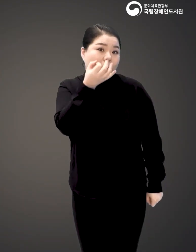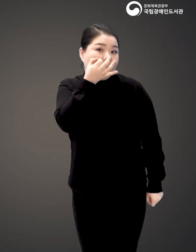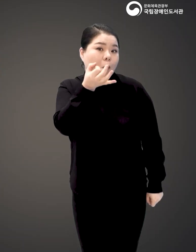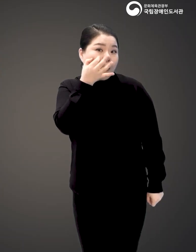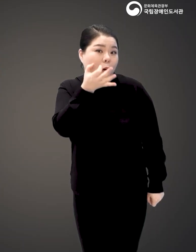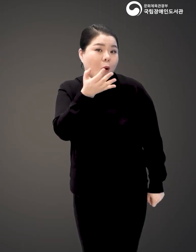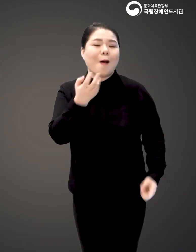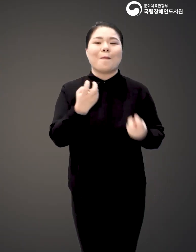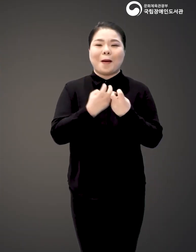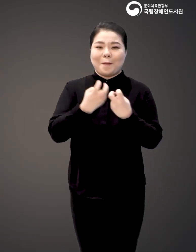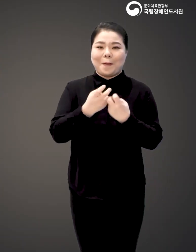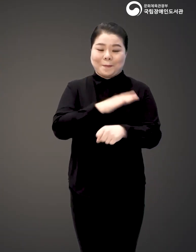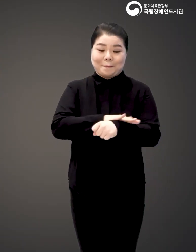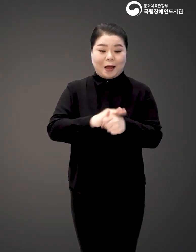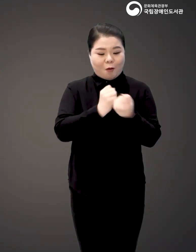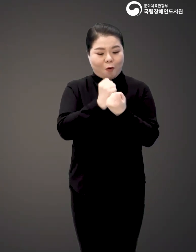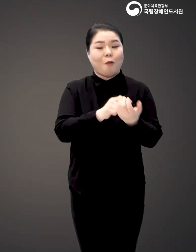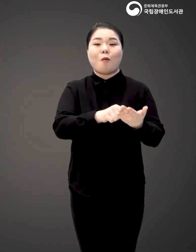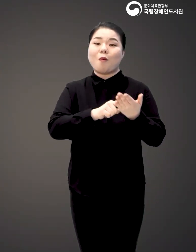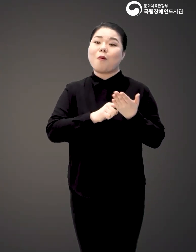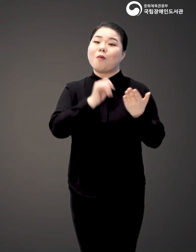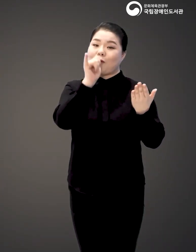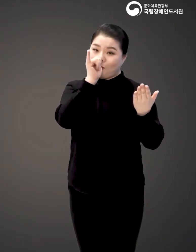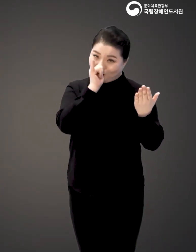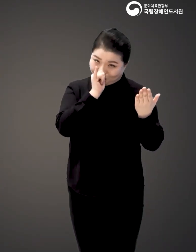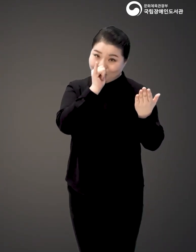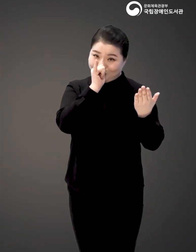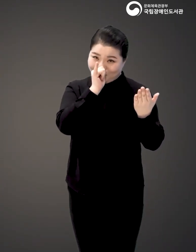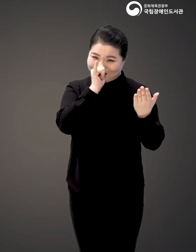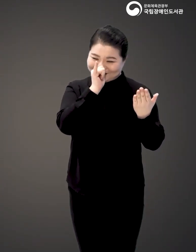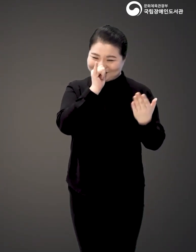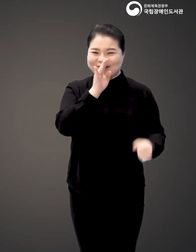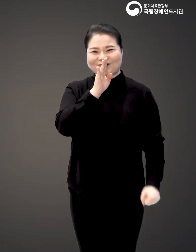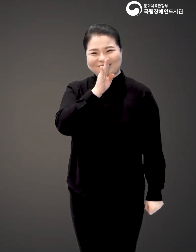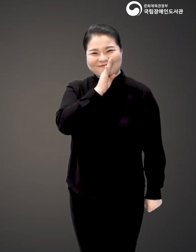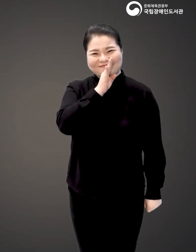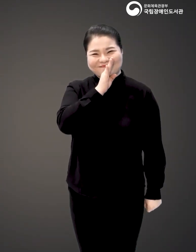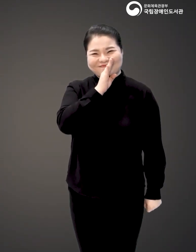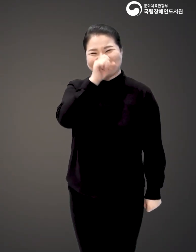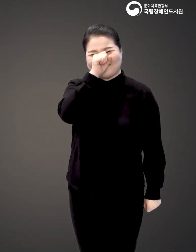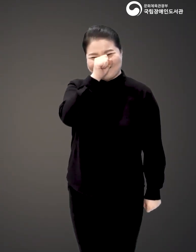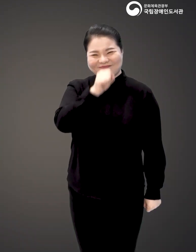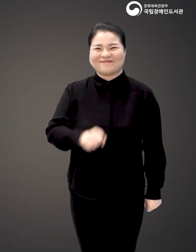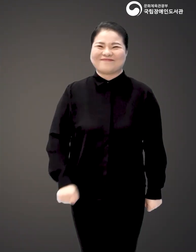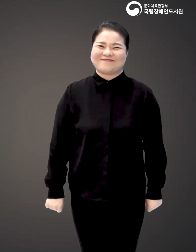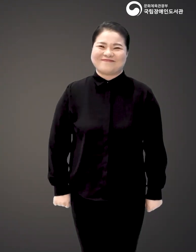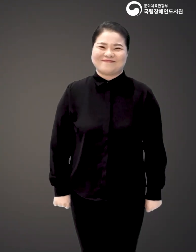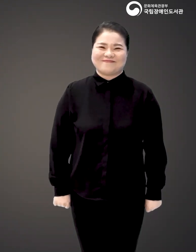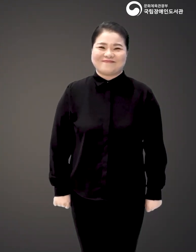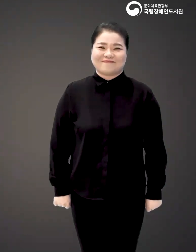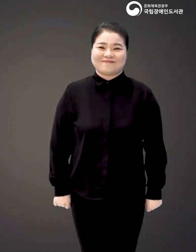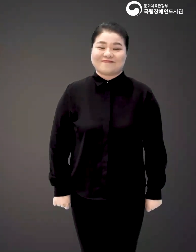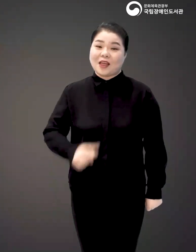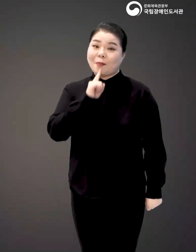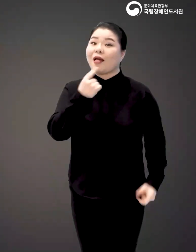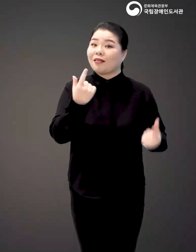받고 어떻게 해야 투자 시장에서 매력적으로 보일 수 있는지에 대해도 너무 잘 나와 있어서 너무 좋았던 것 같습니다.